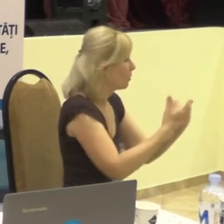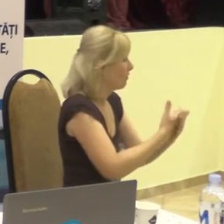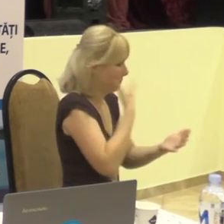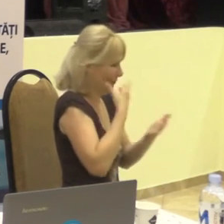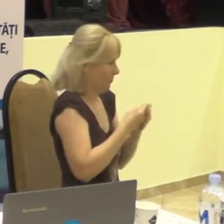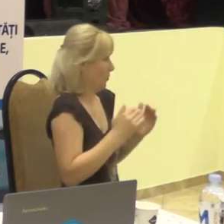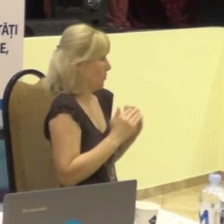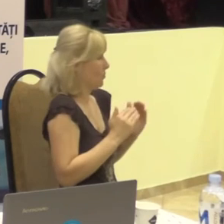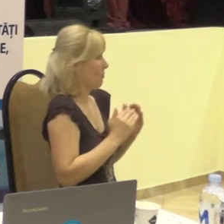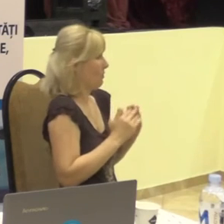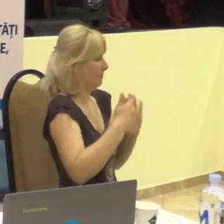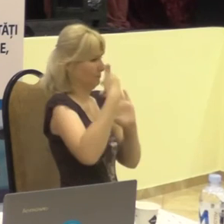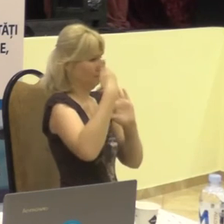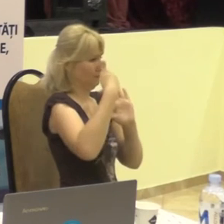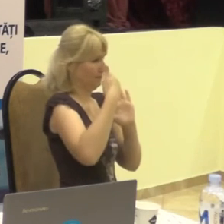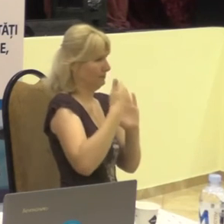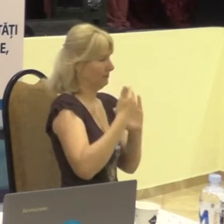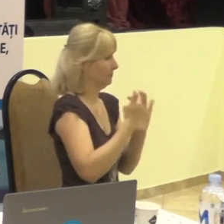acasă.